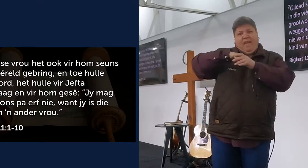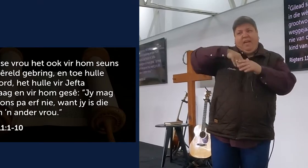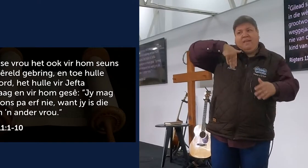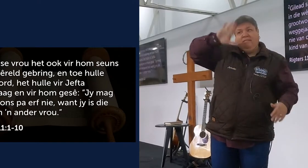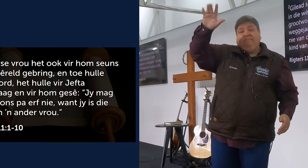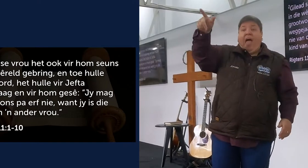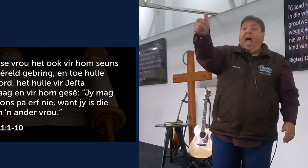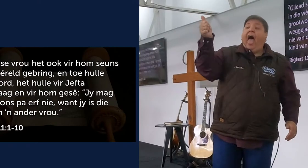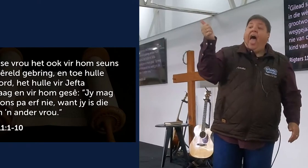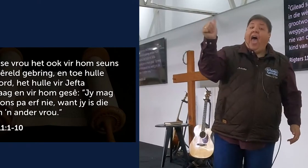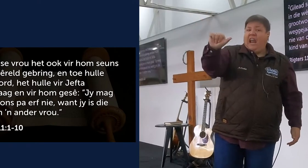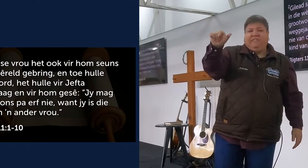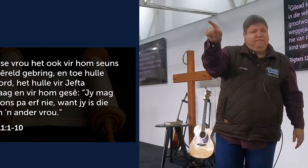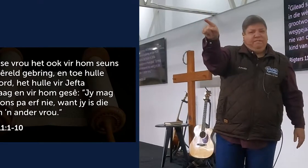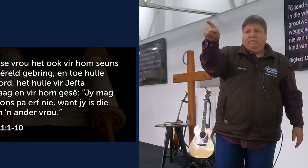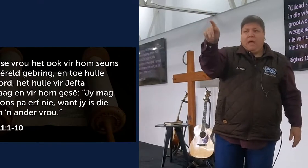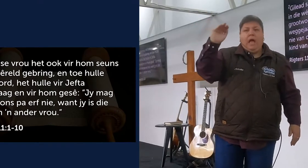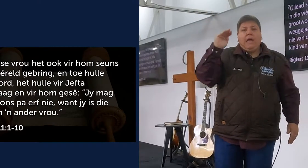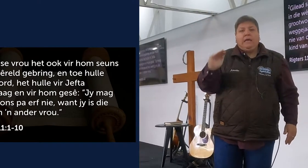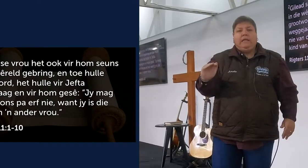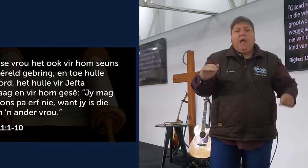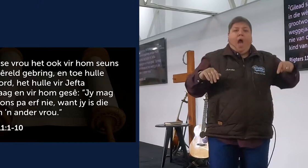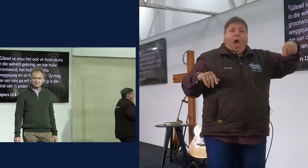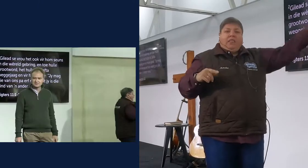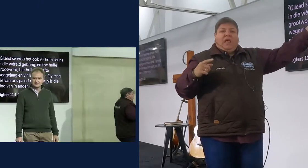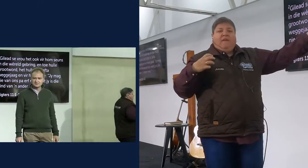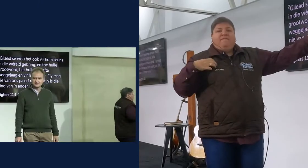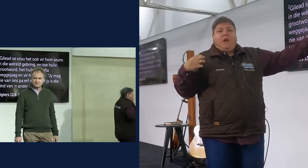erf, nee, want jy is die kind van een ander vrou,